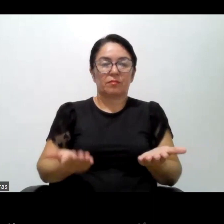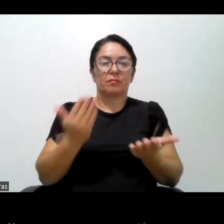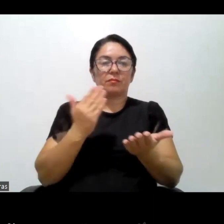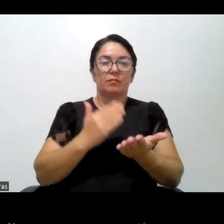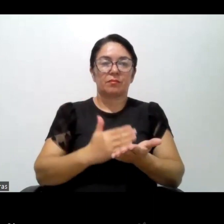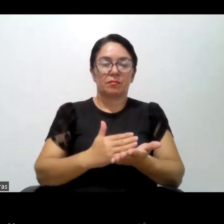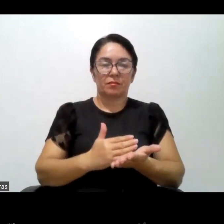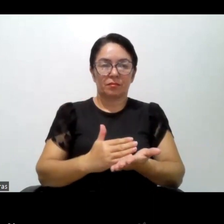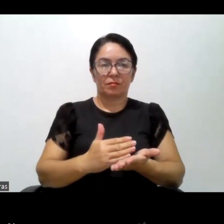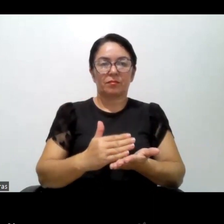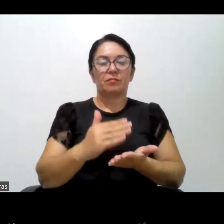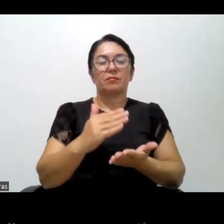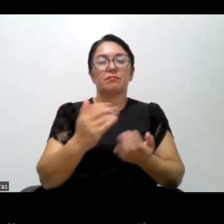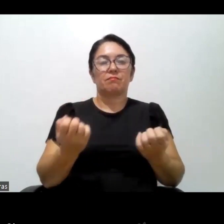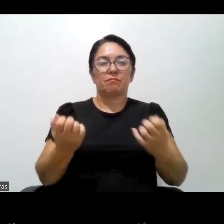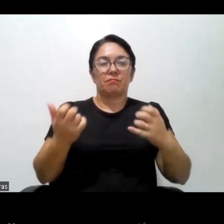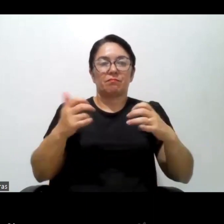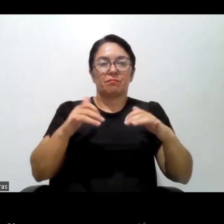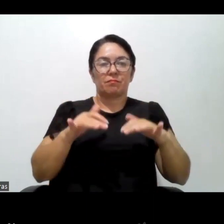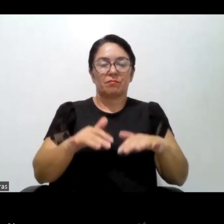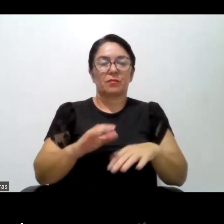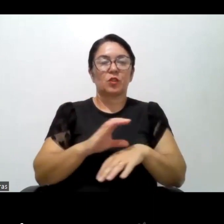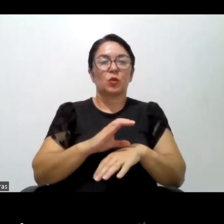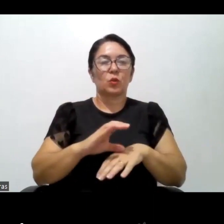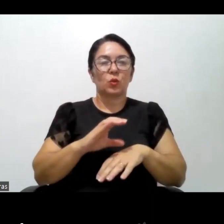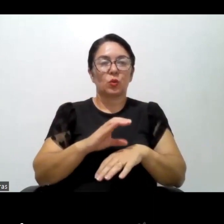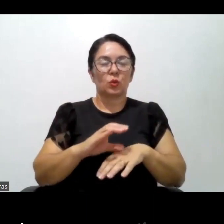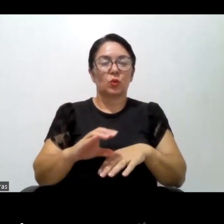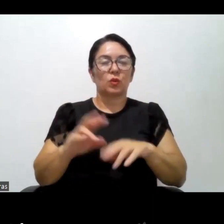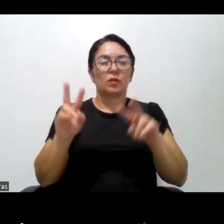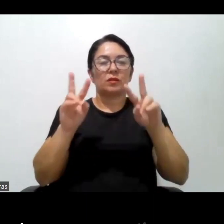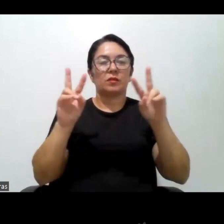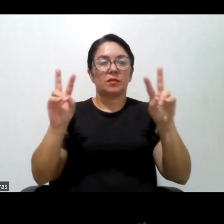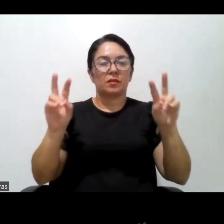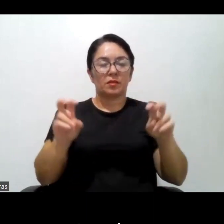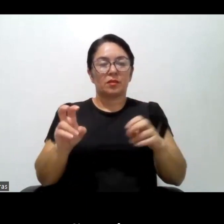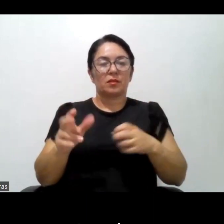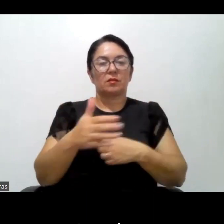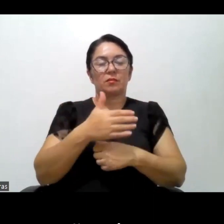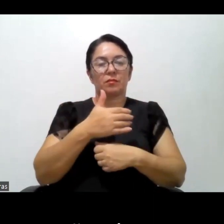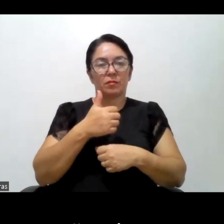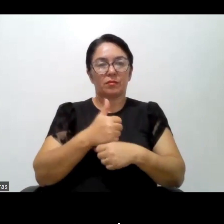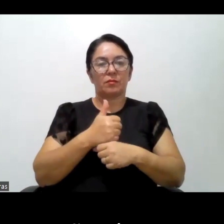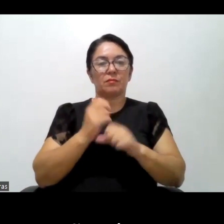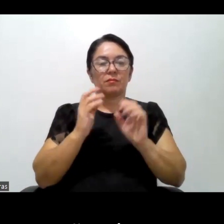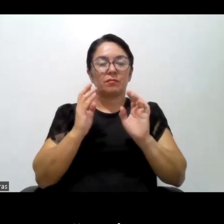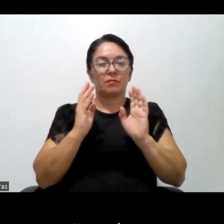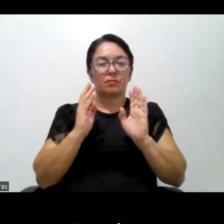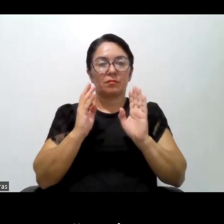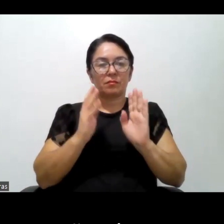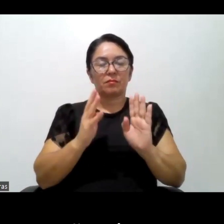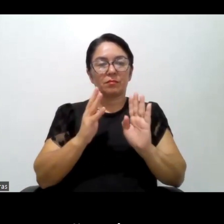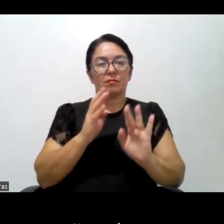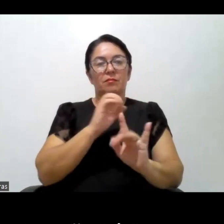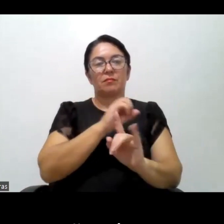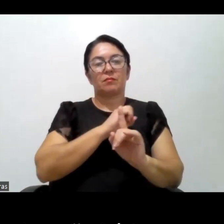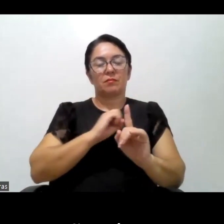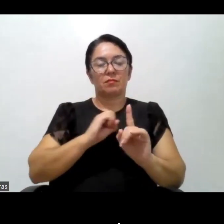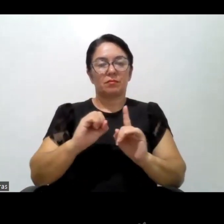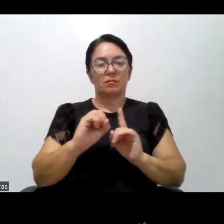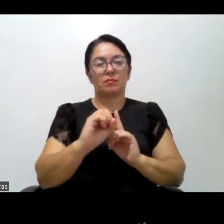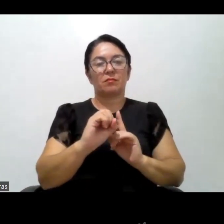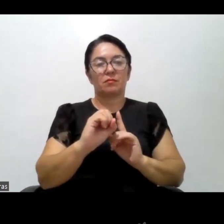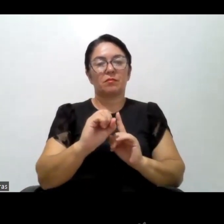esse encontro de formação com o Atribuições e Competências da e do Assistente Social na Educação